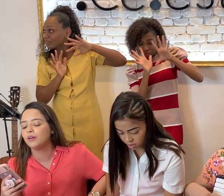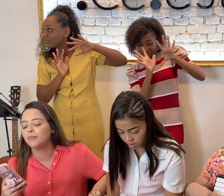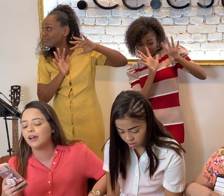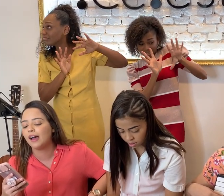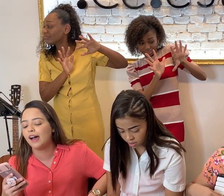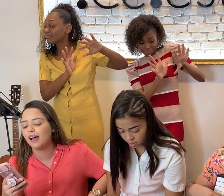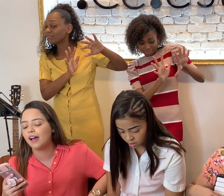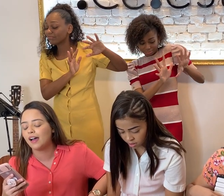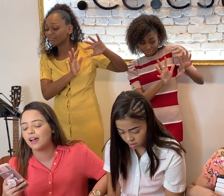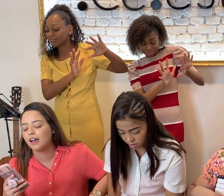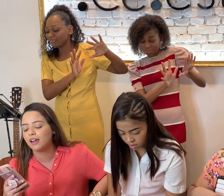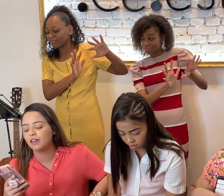mar,